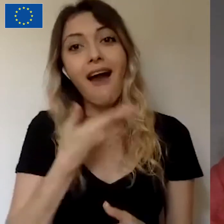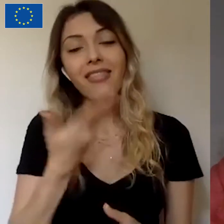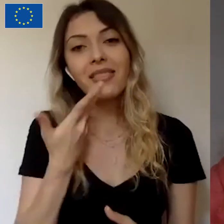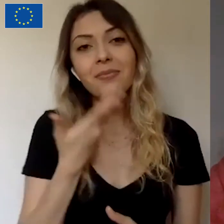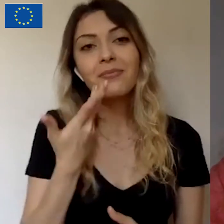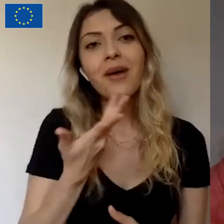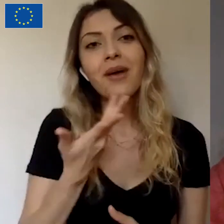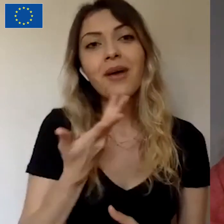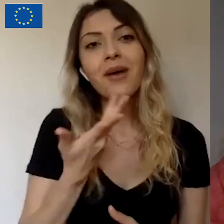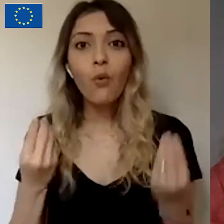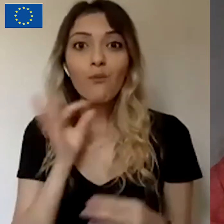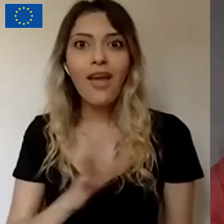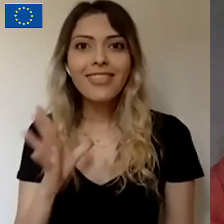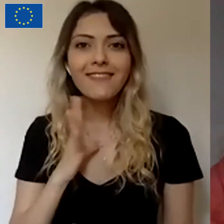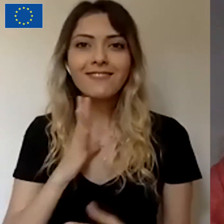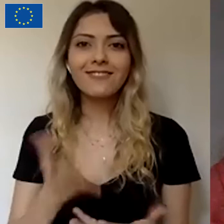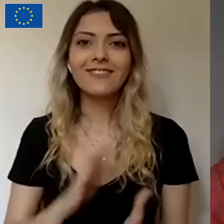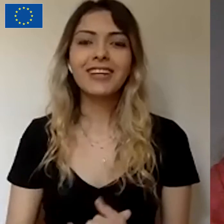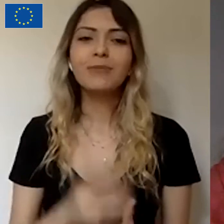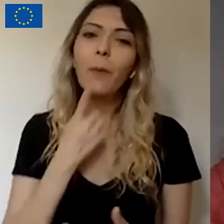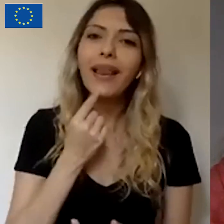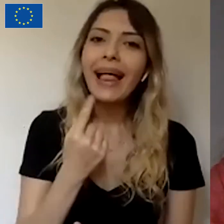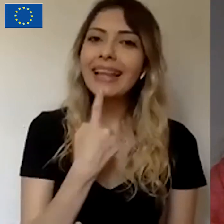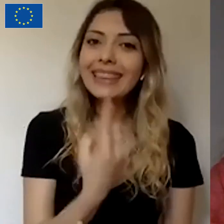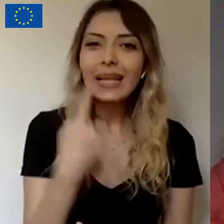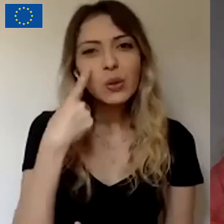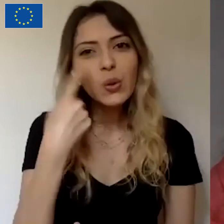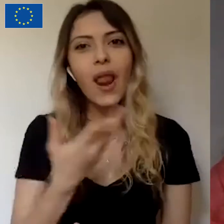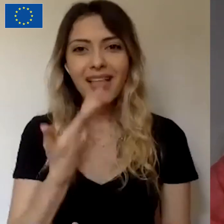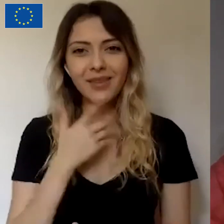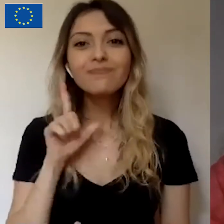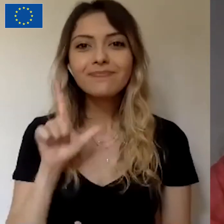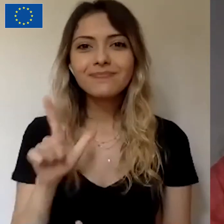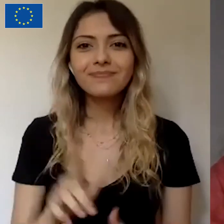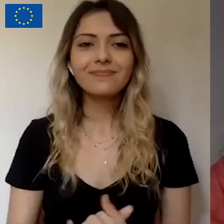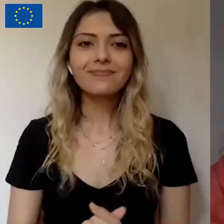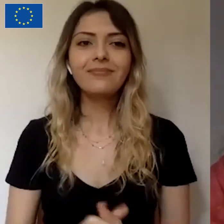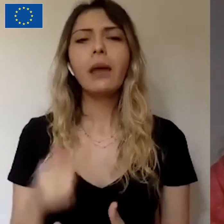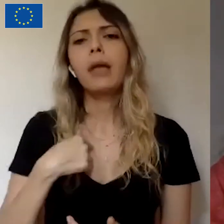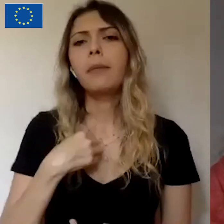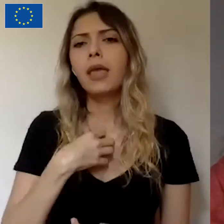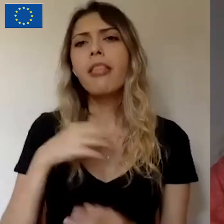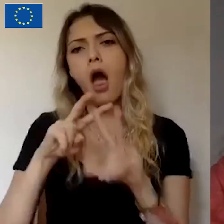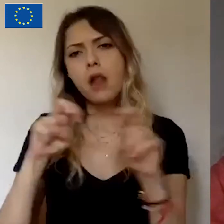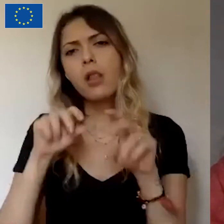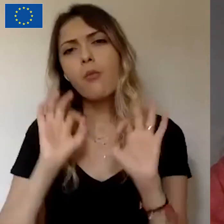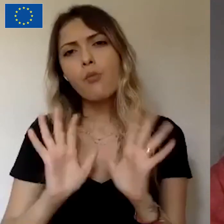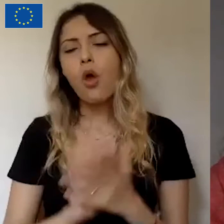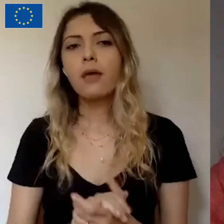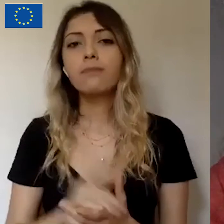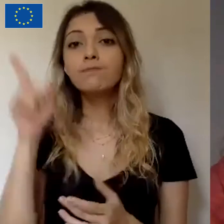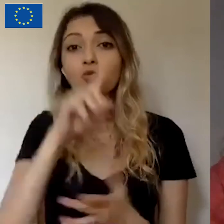samimi bir dille anlatmanızın çok etkisi olduğunu düşünüyorum ben. Kendi gözlemlerim de bu şekilde. Çünkü insanlar genel olarak